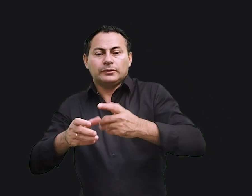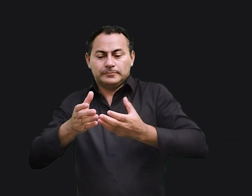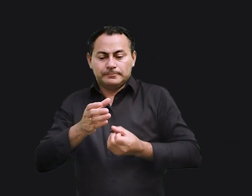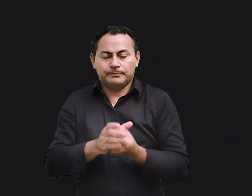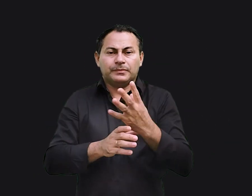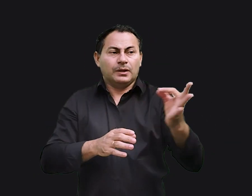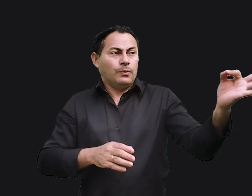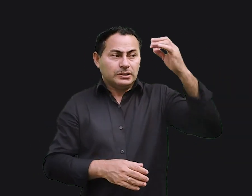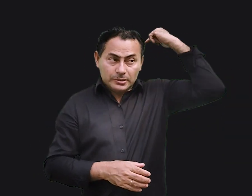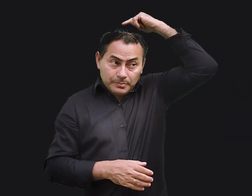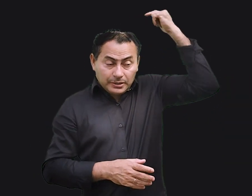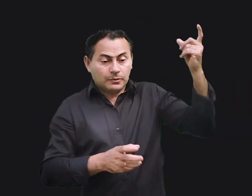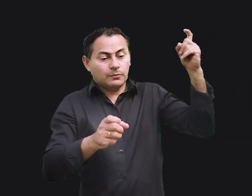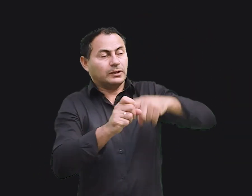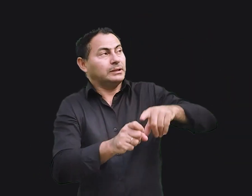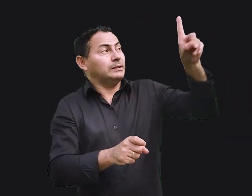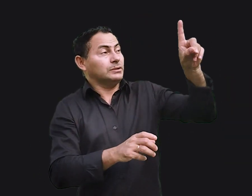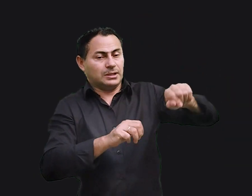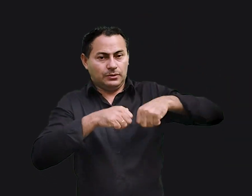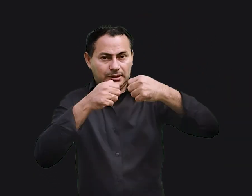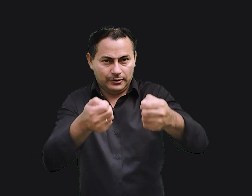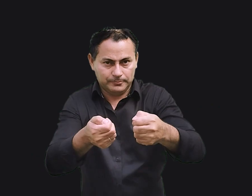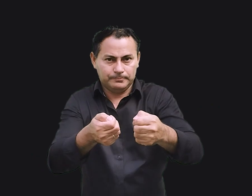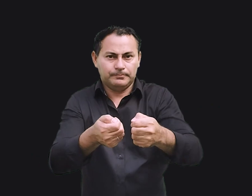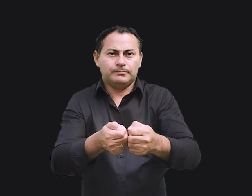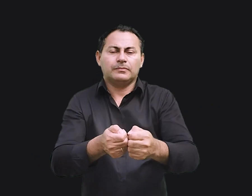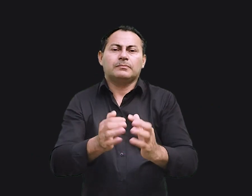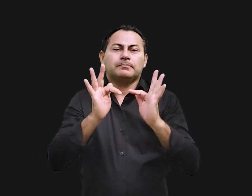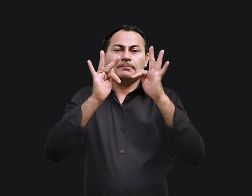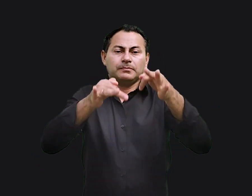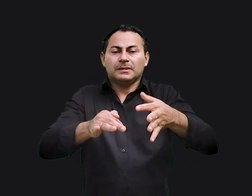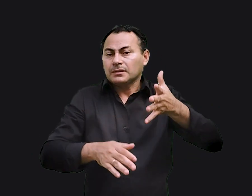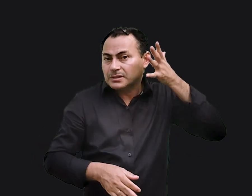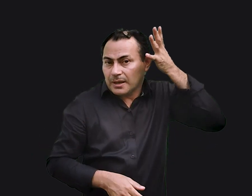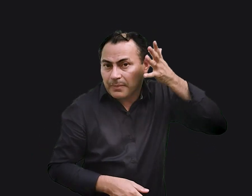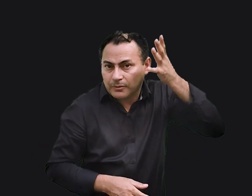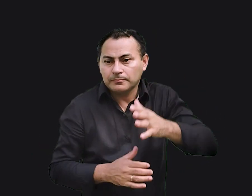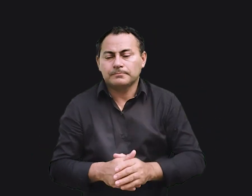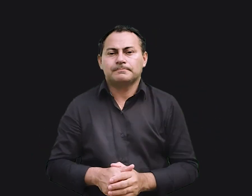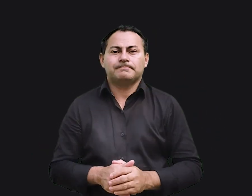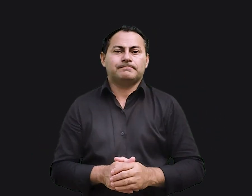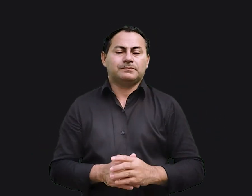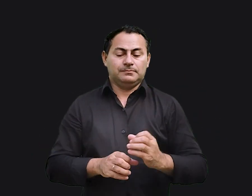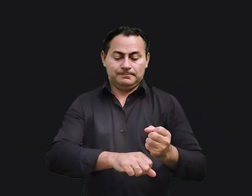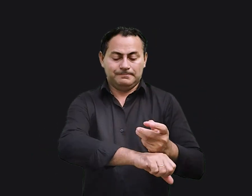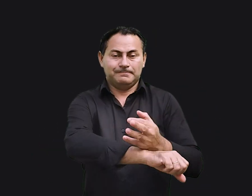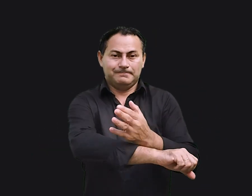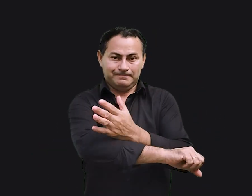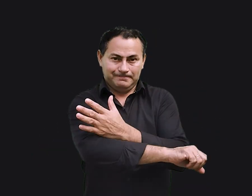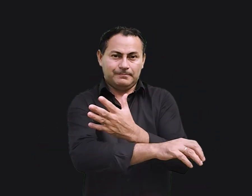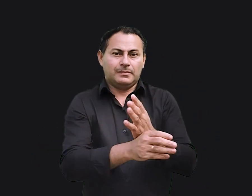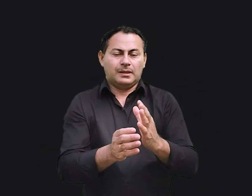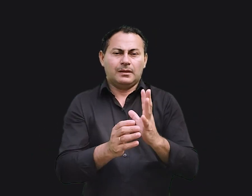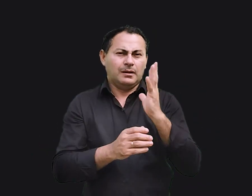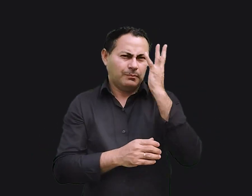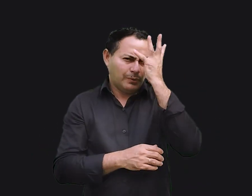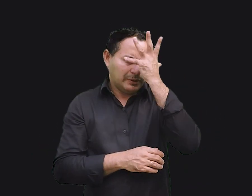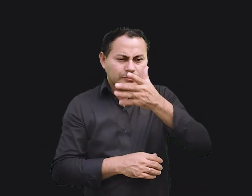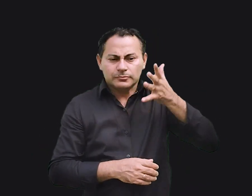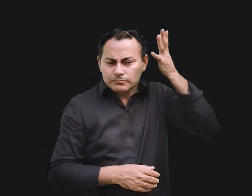e o espírito volte a Deus que o deu. Esse é o final do sermão e é muito emocionante. Um lindo sermão dado